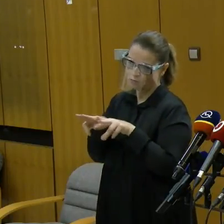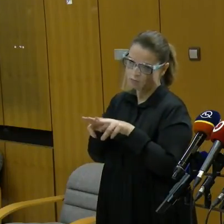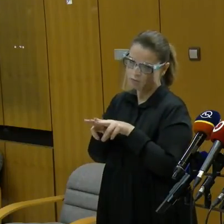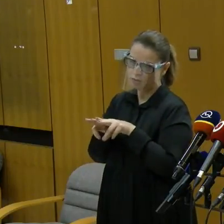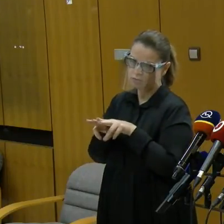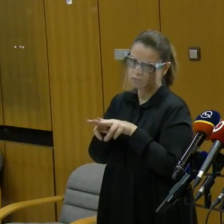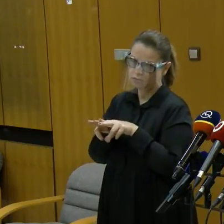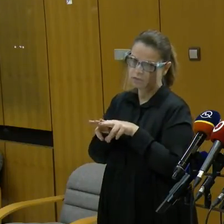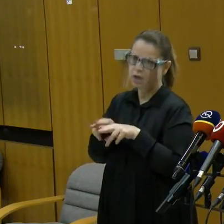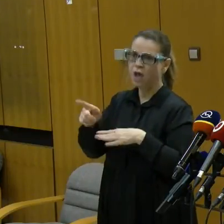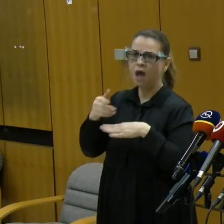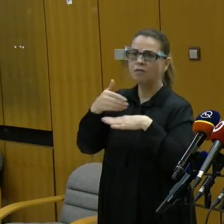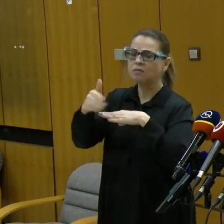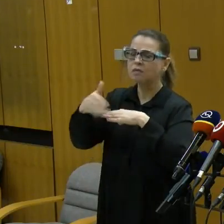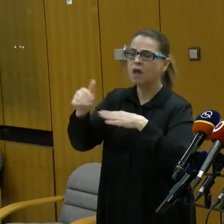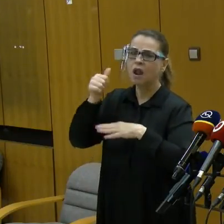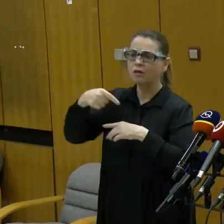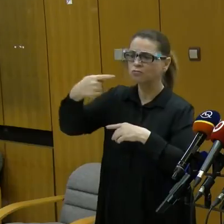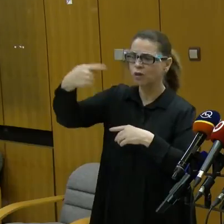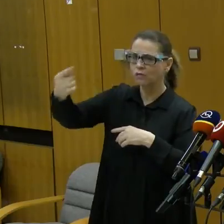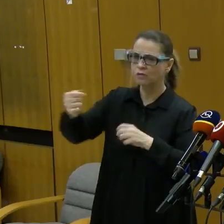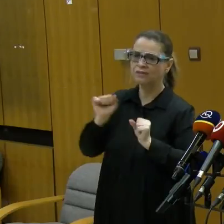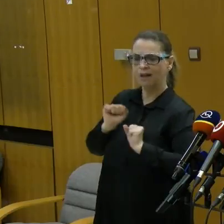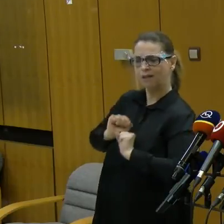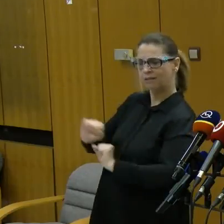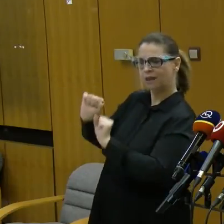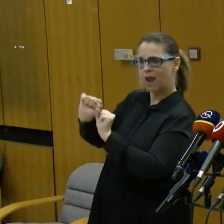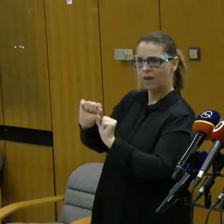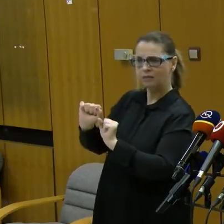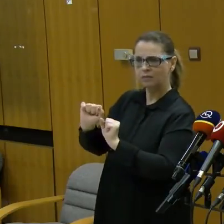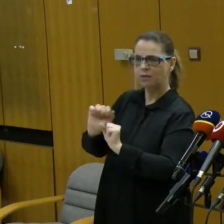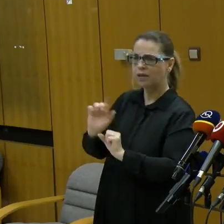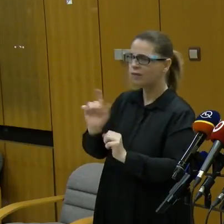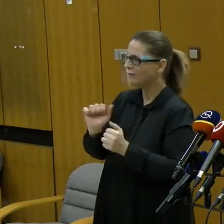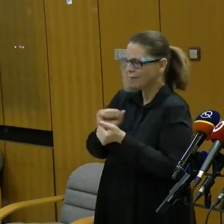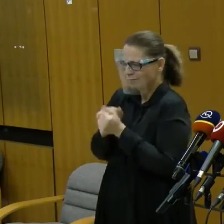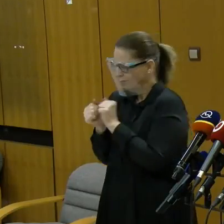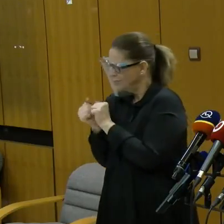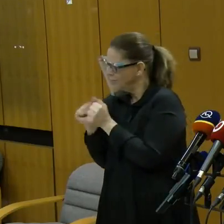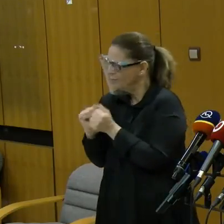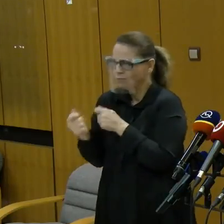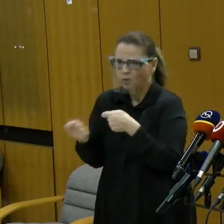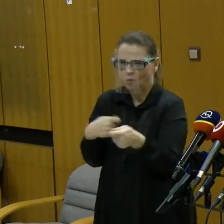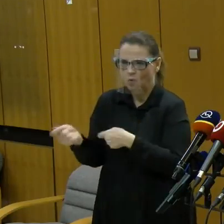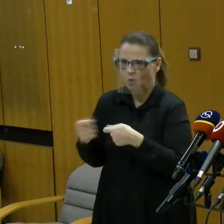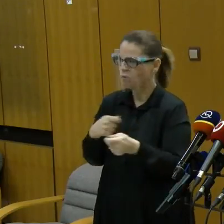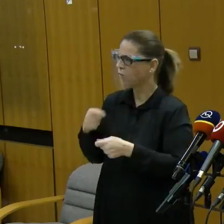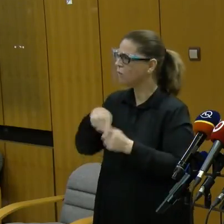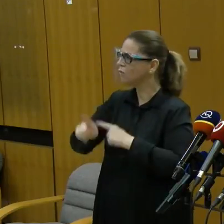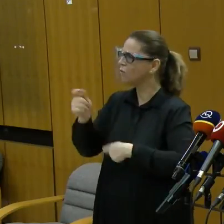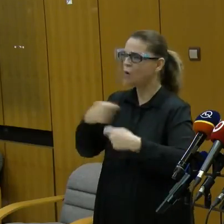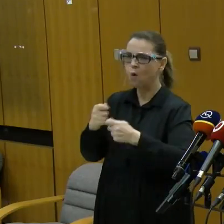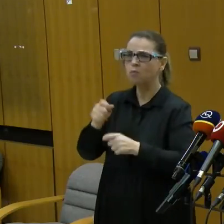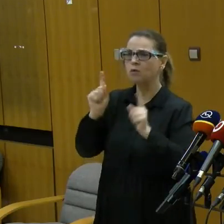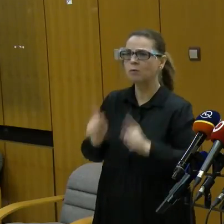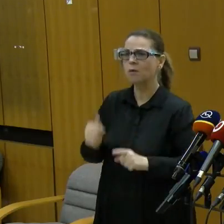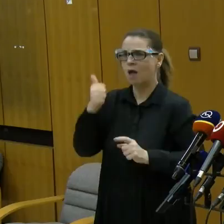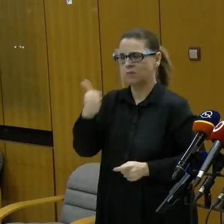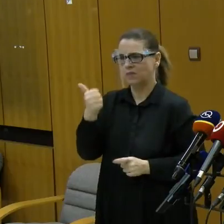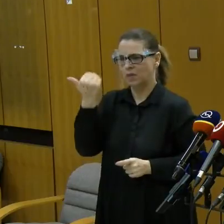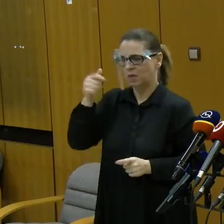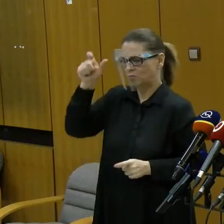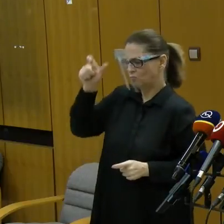stretnúť a tieto ďalšie dny sa naozaj chráňme. Vyhnime sa tlačeniciam v obchodoch. V obchode by mal byť jeden človek na 15